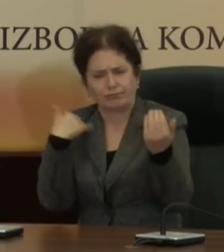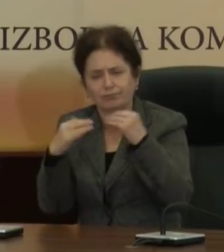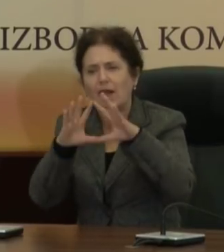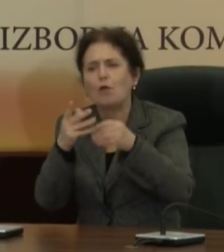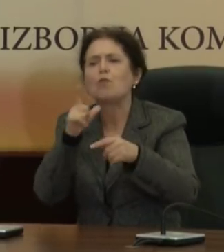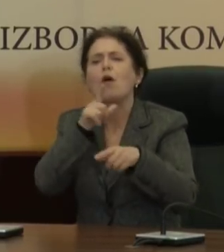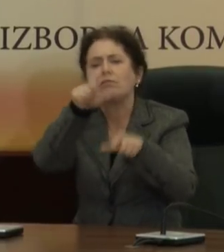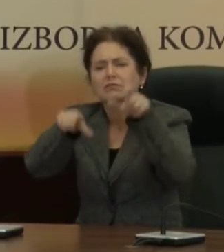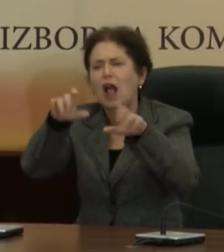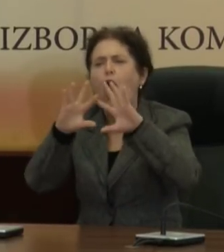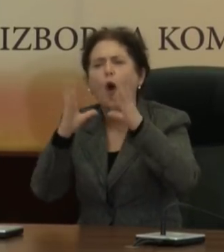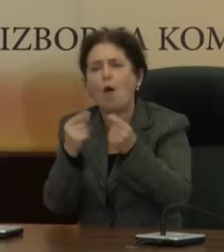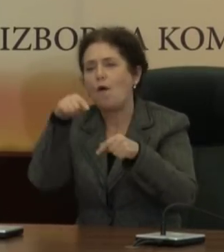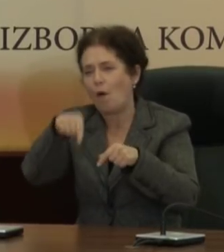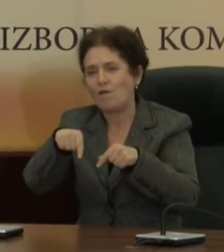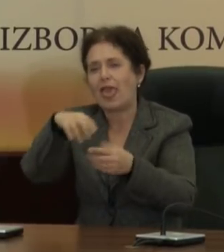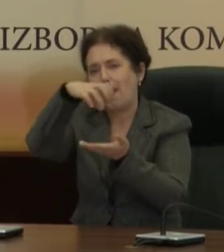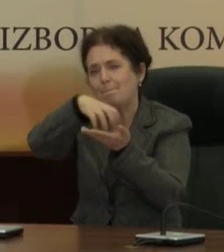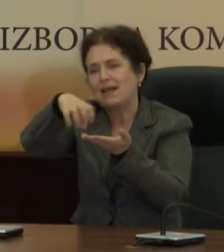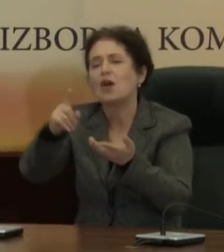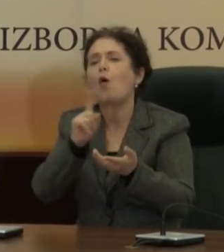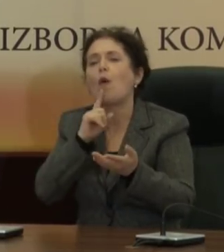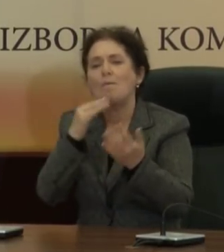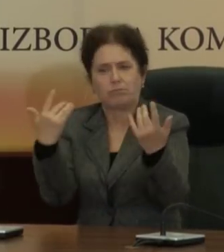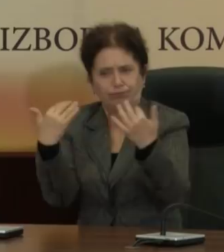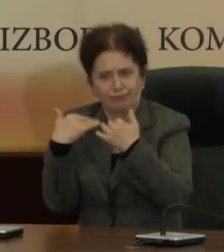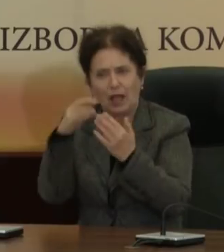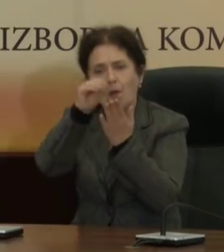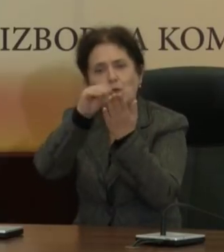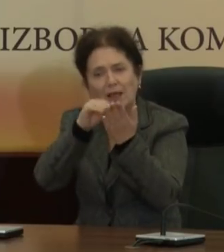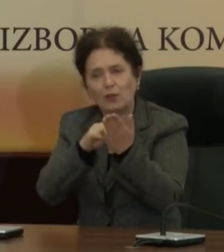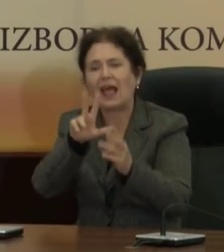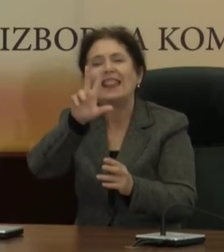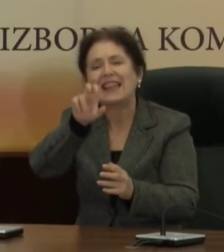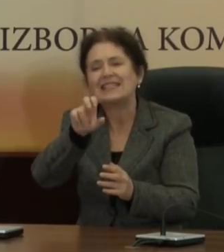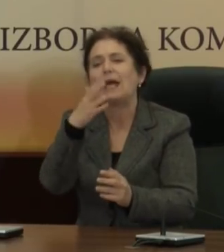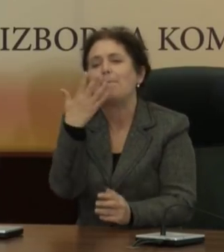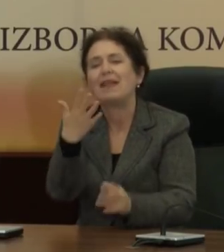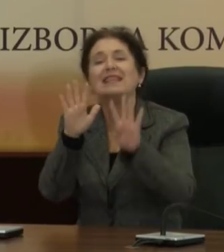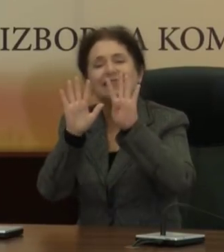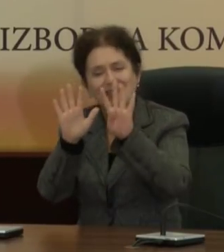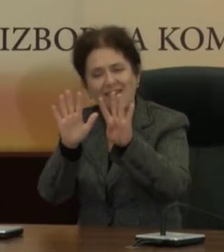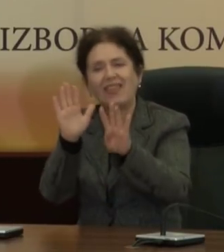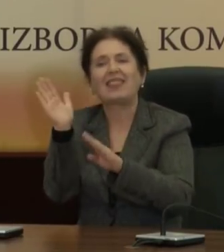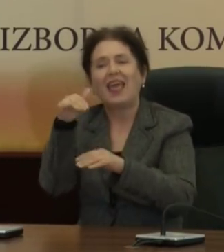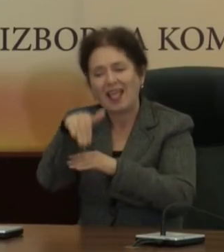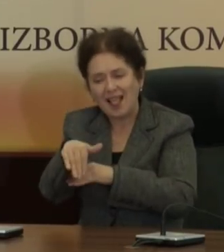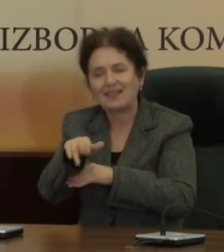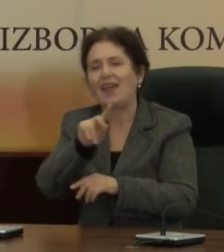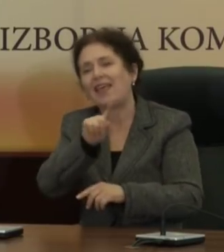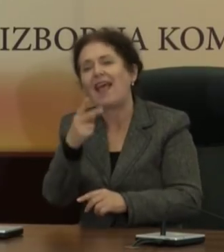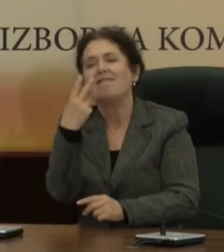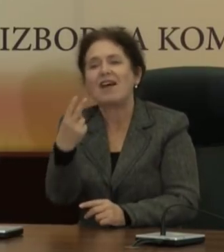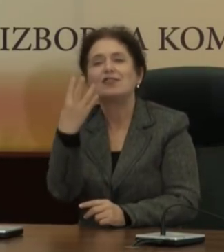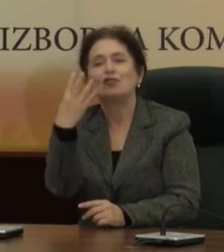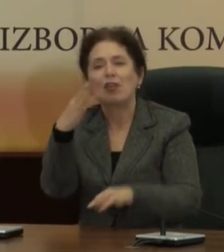избирачи кои гласале в овој избирачки места од кои имаме пристигнати податоци се 359.024